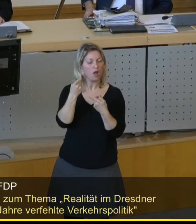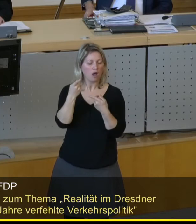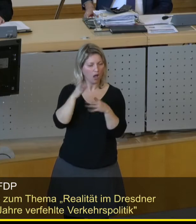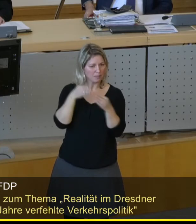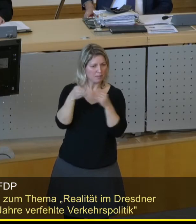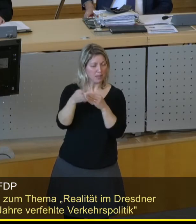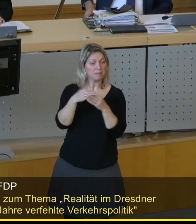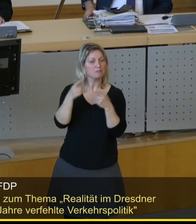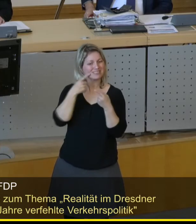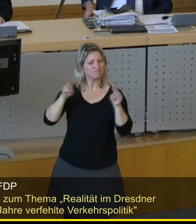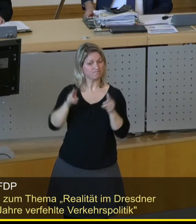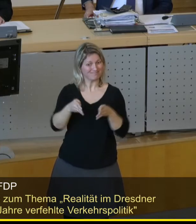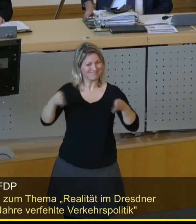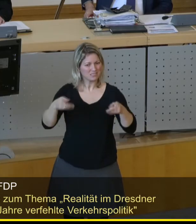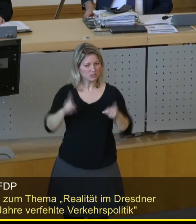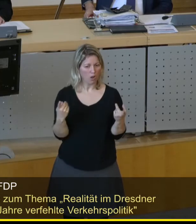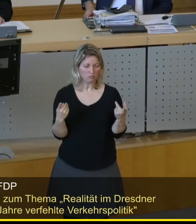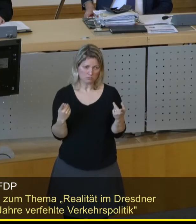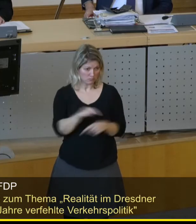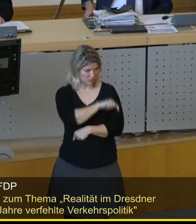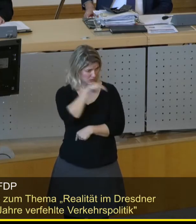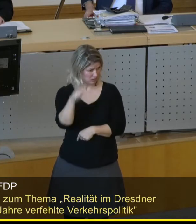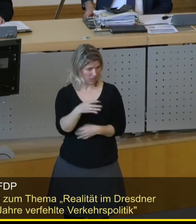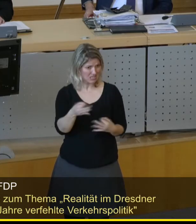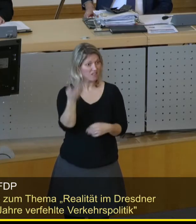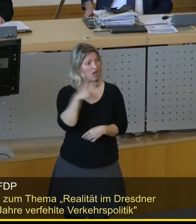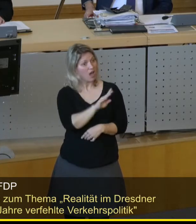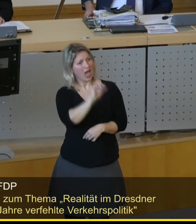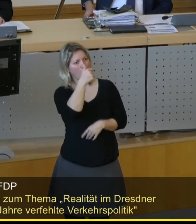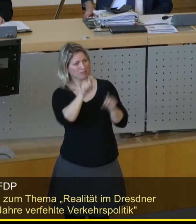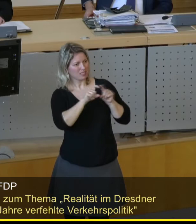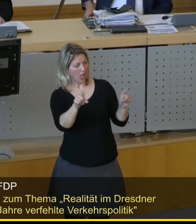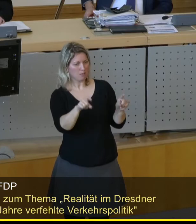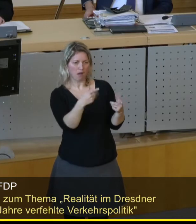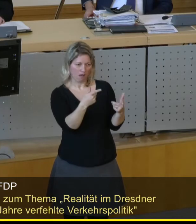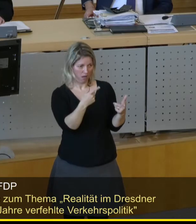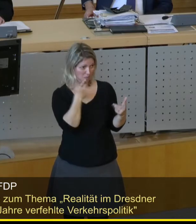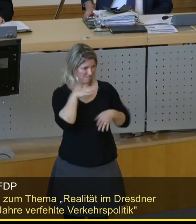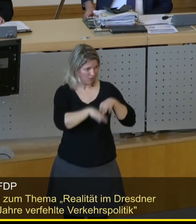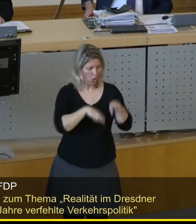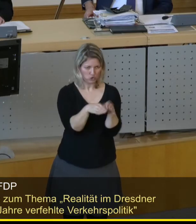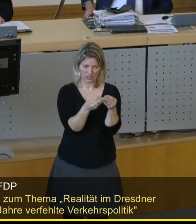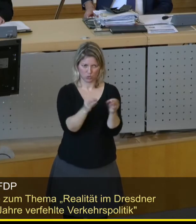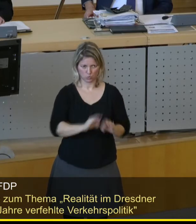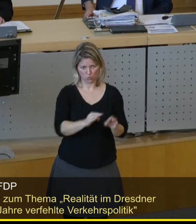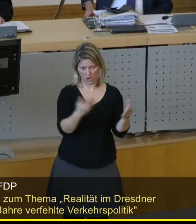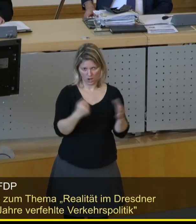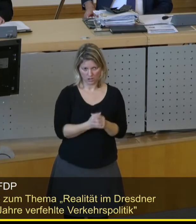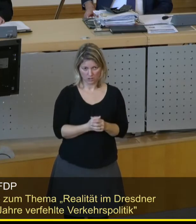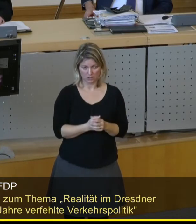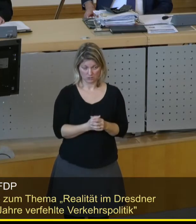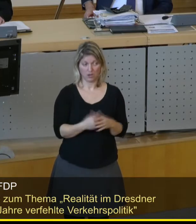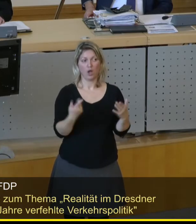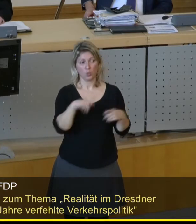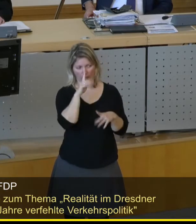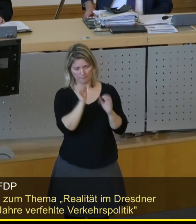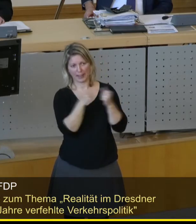immer noch überhaupt keinen Fortschritt. Selbst in Ihrem Kernthema sind Sie keinen Meter weitergekommen. Und heute, meine Damen und Herren, außer